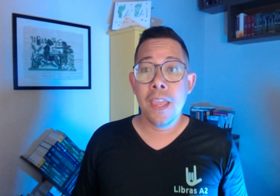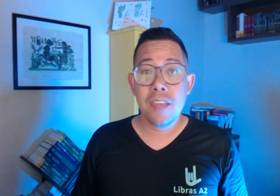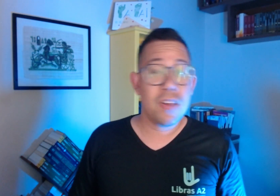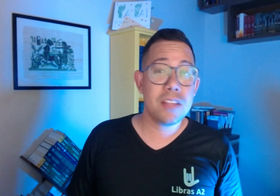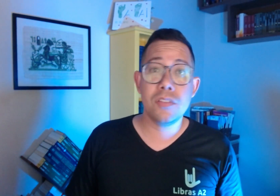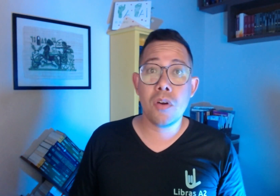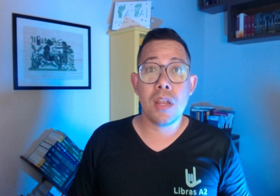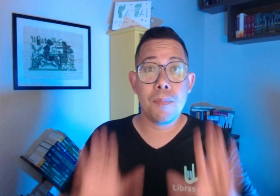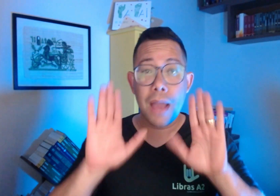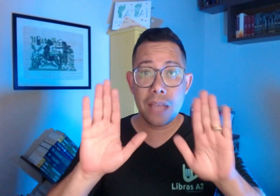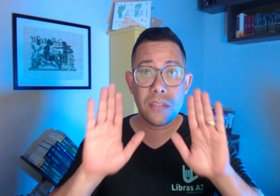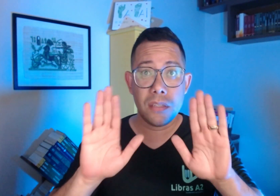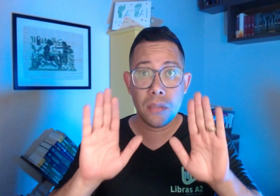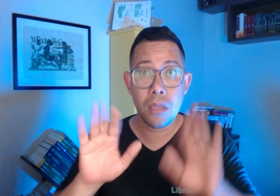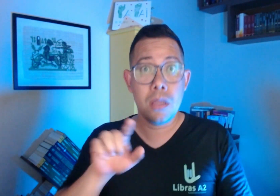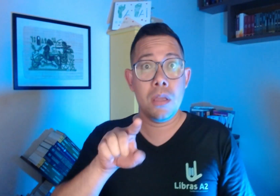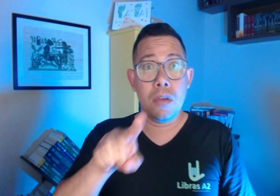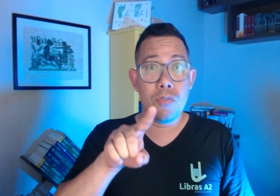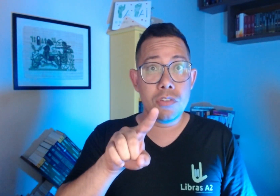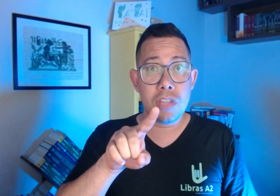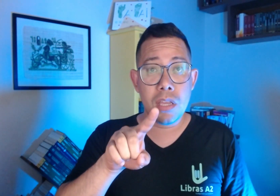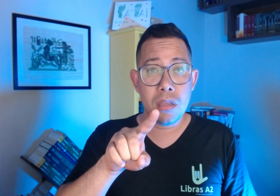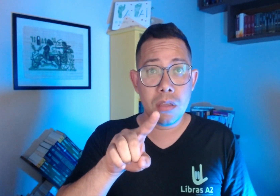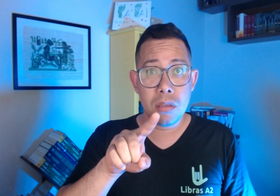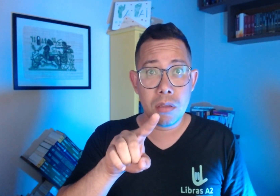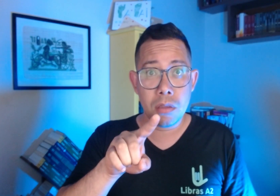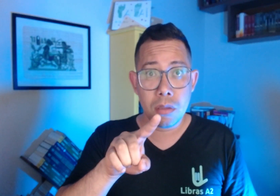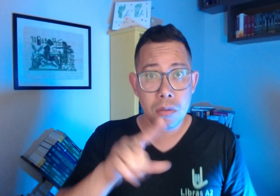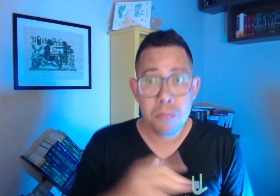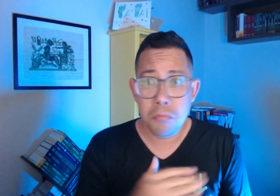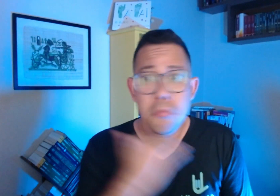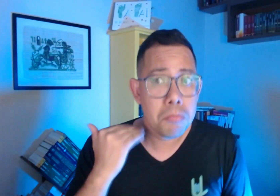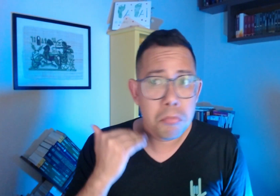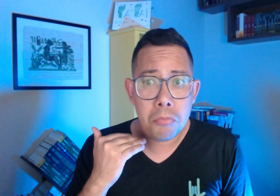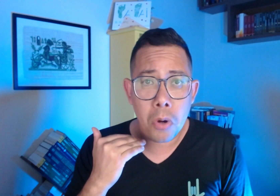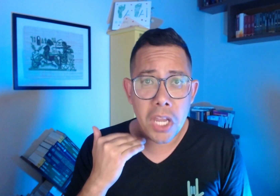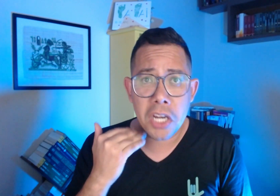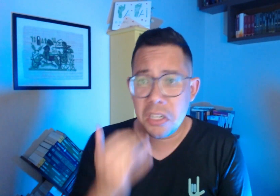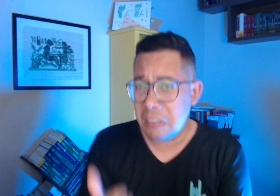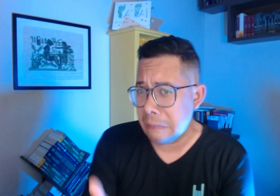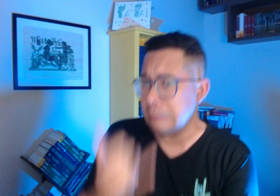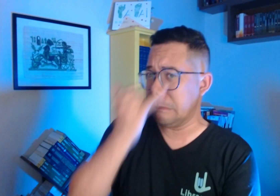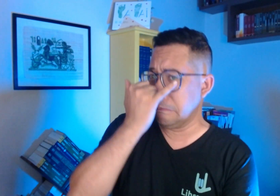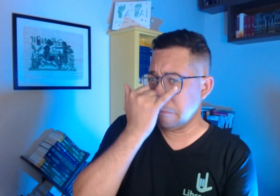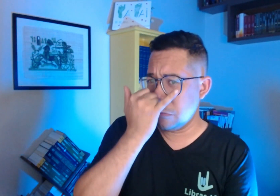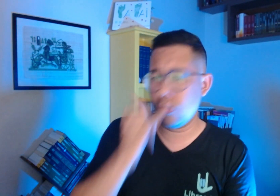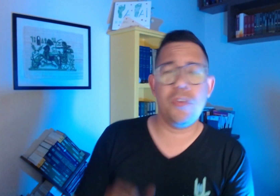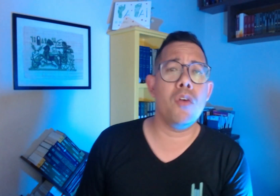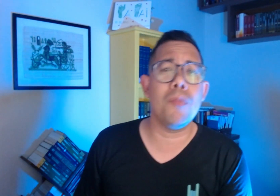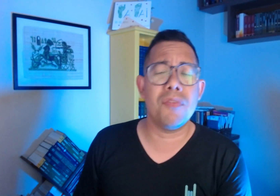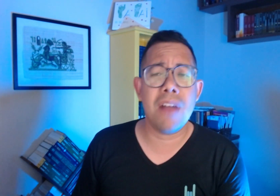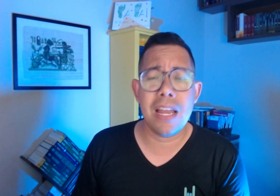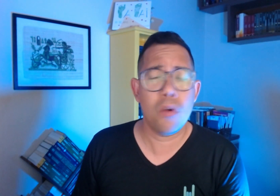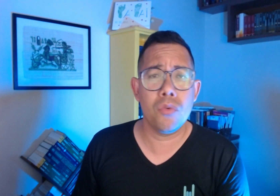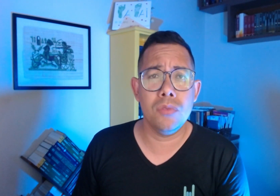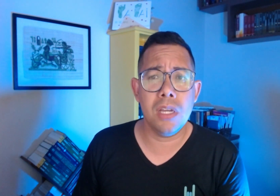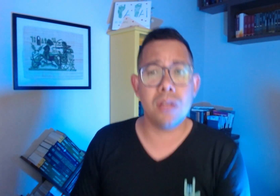E fala assim, olha, mas você morrer, um, sofrer alguma falha, algum dano?